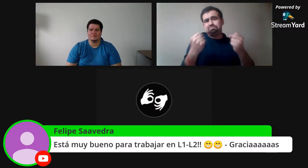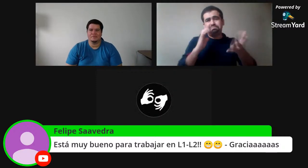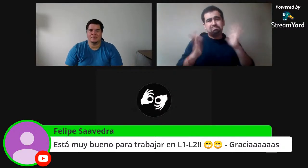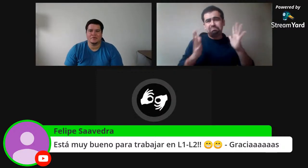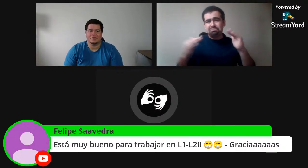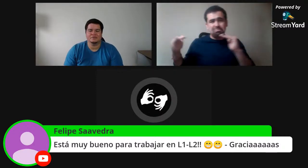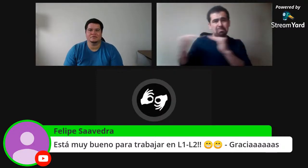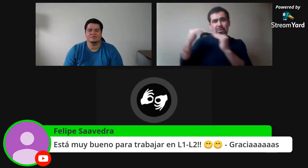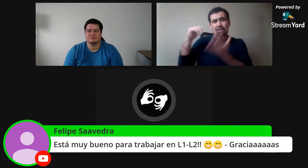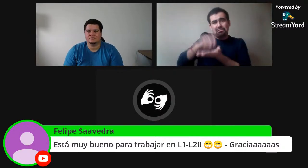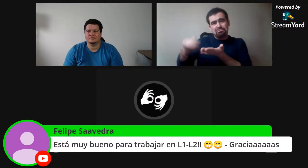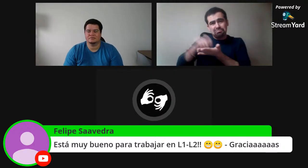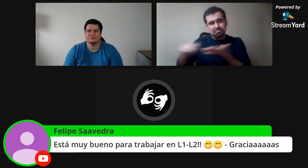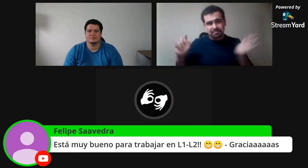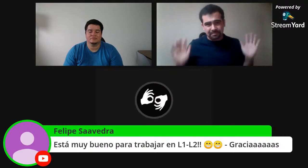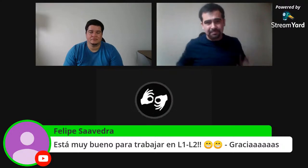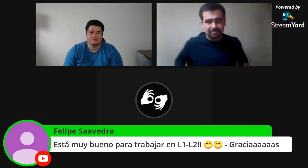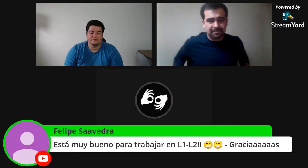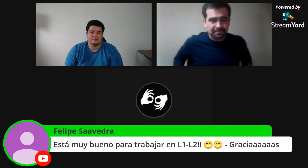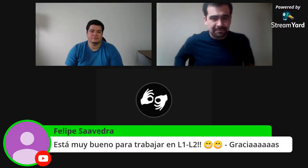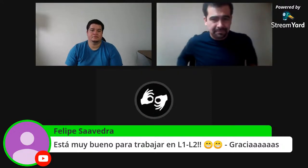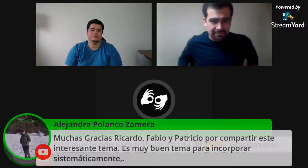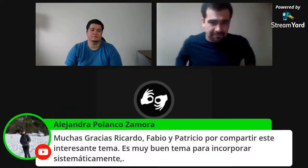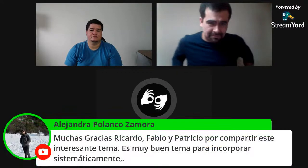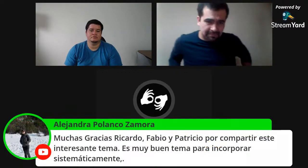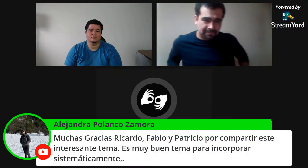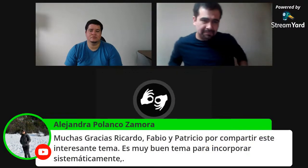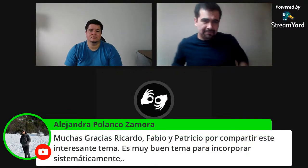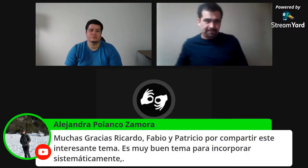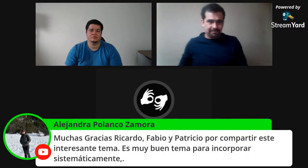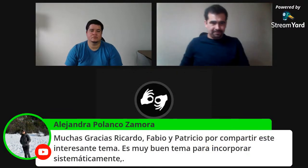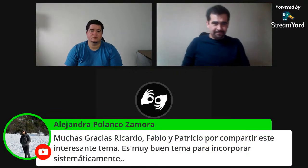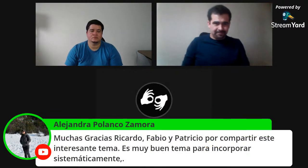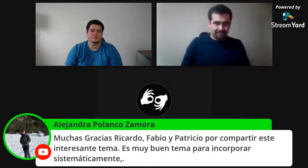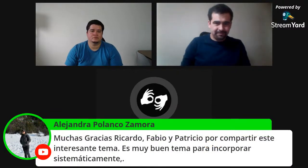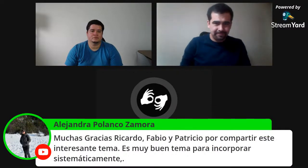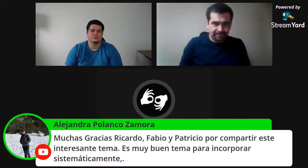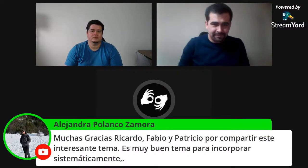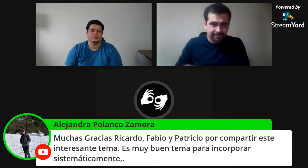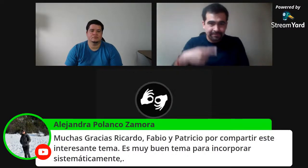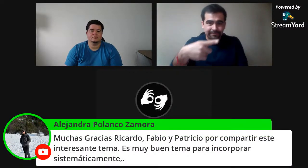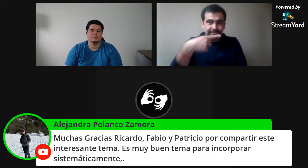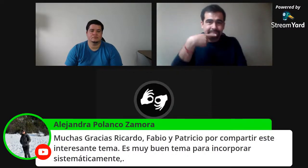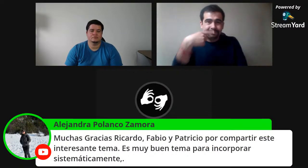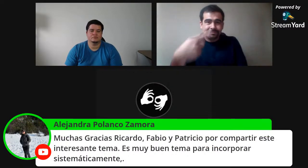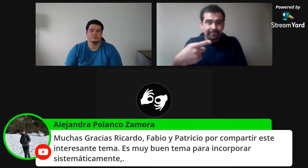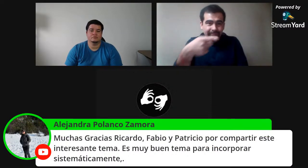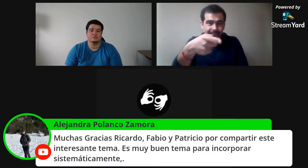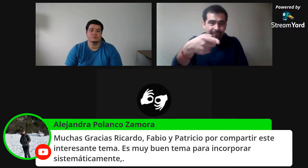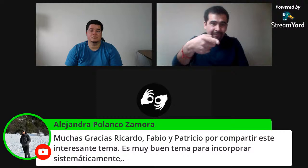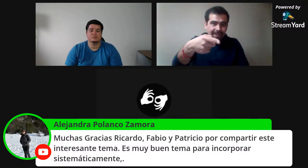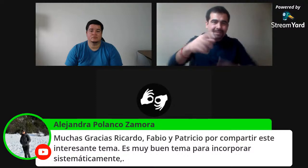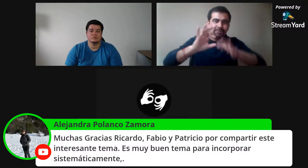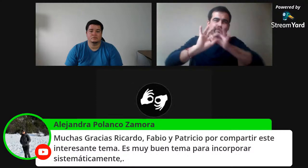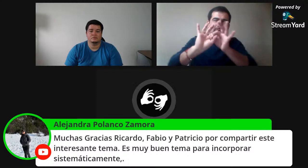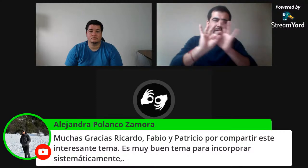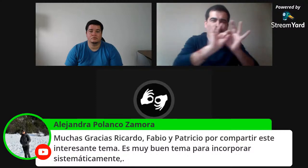Y la idea es que la lengua de sella sea prioritaria en este caso. Acá hay otro